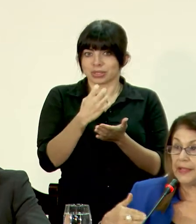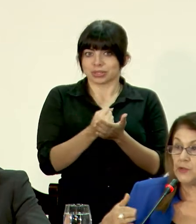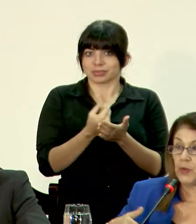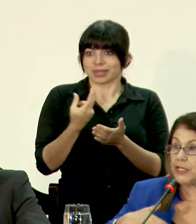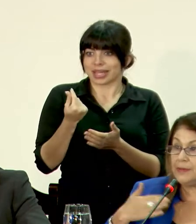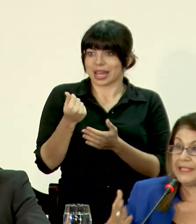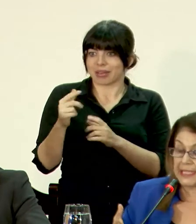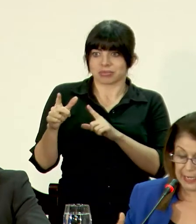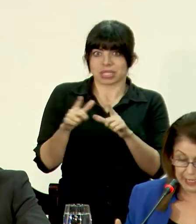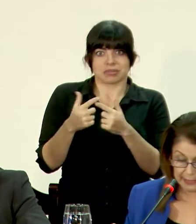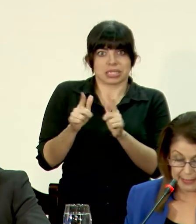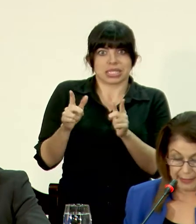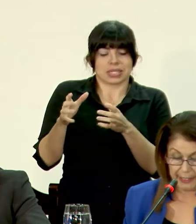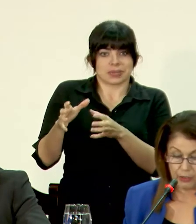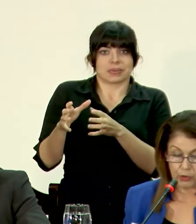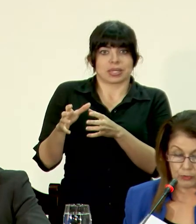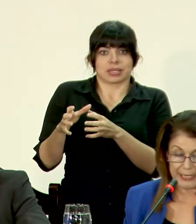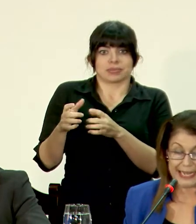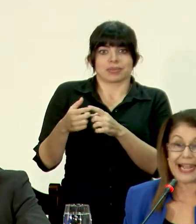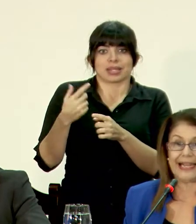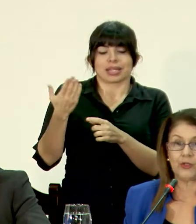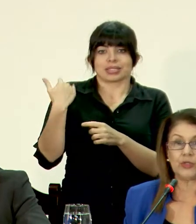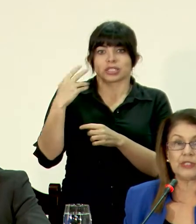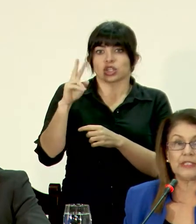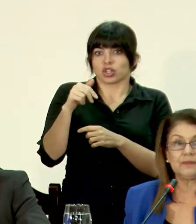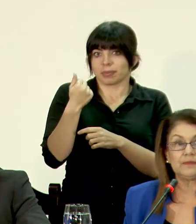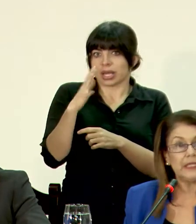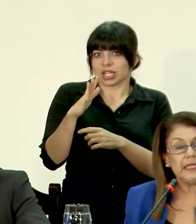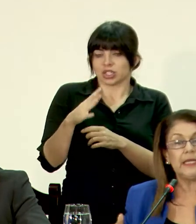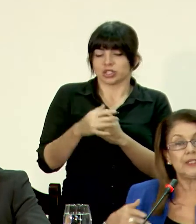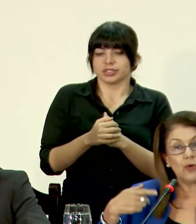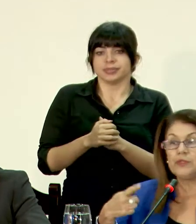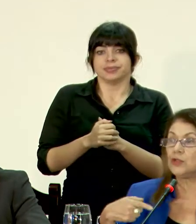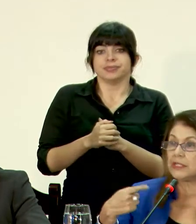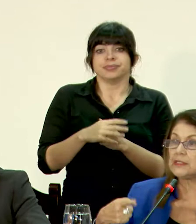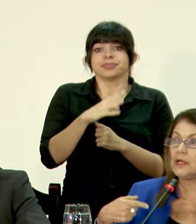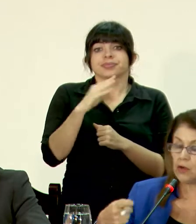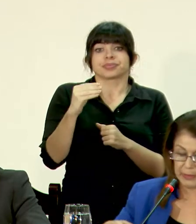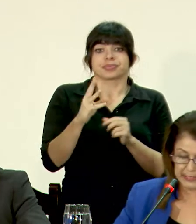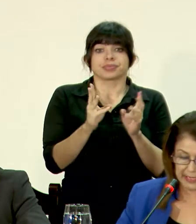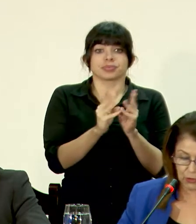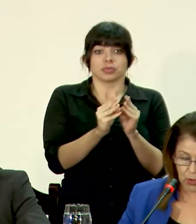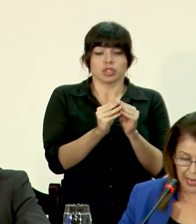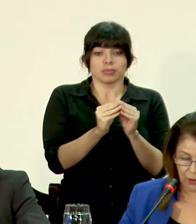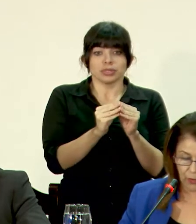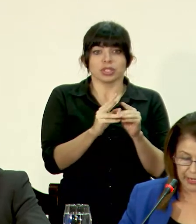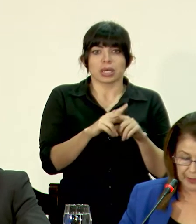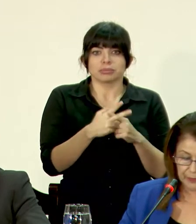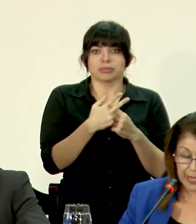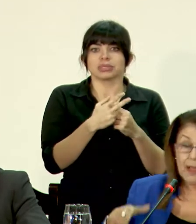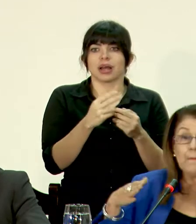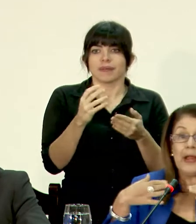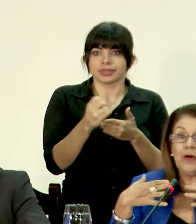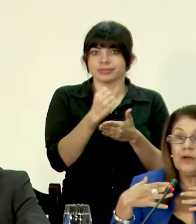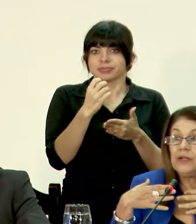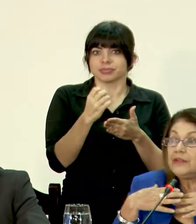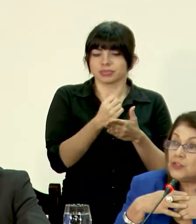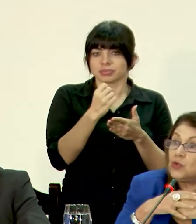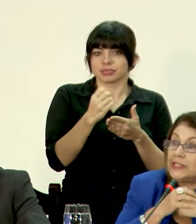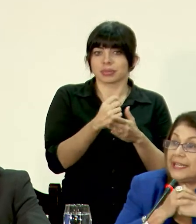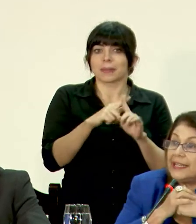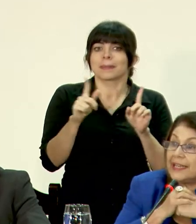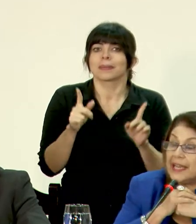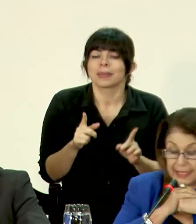dinero estaba disponible ya desde 2014 y las comisiones comenzando a correr. Pero